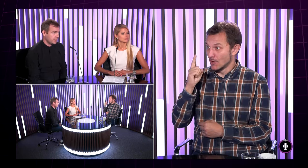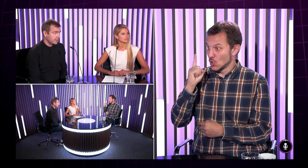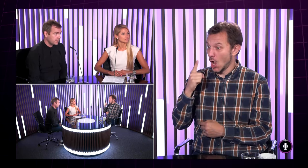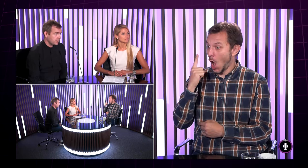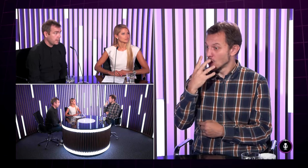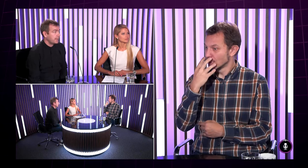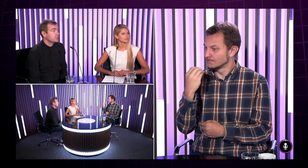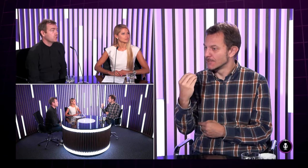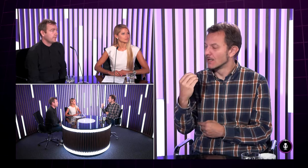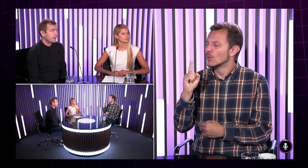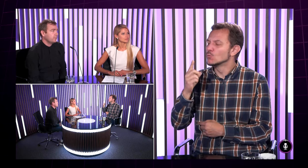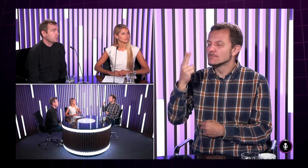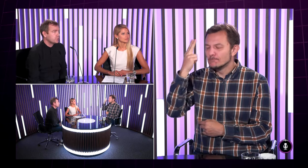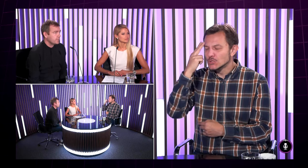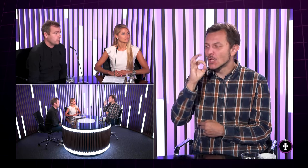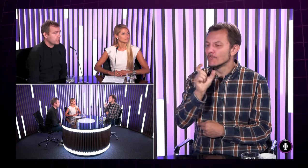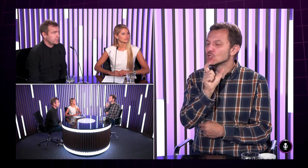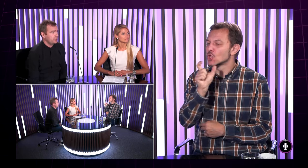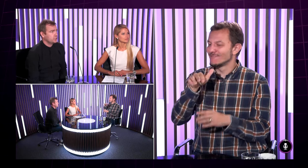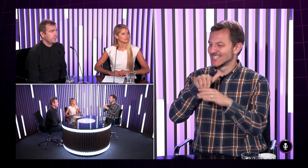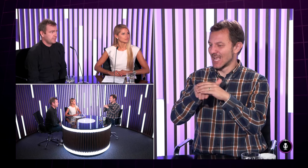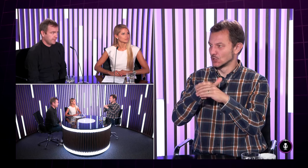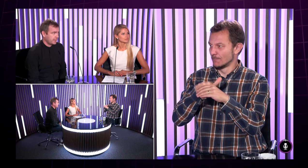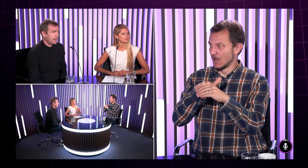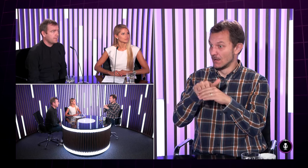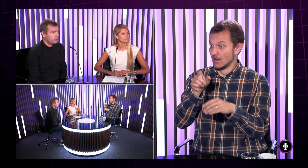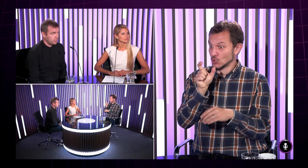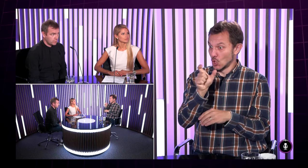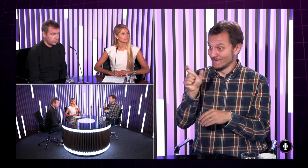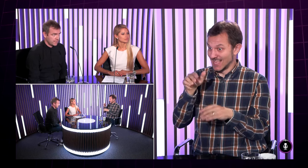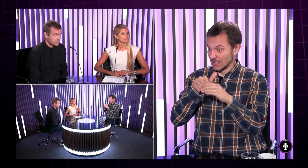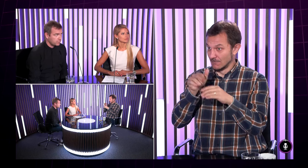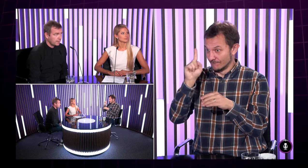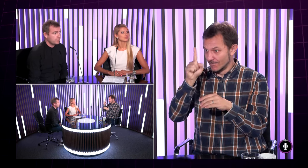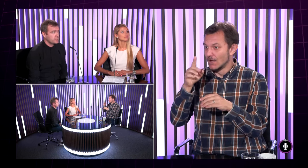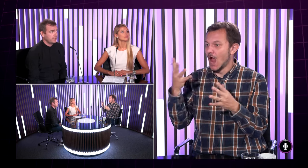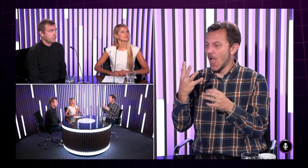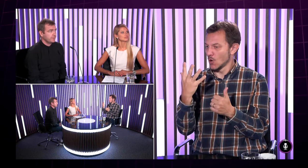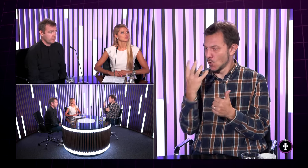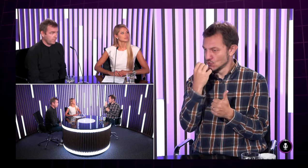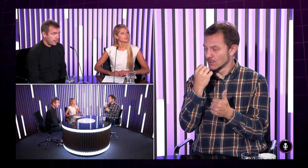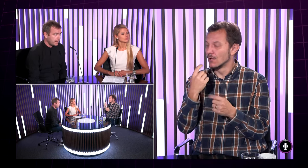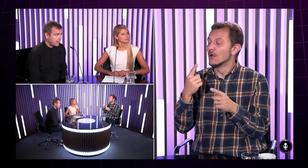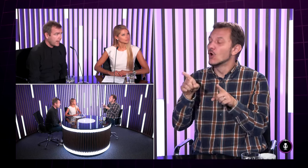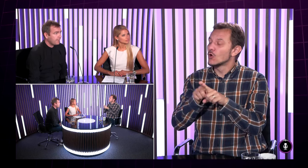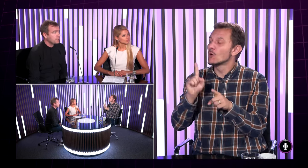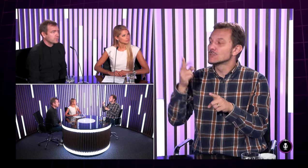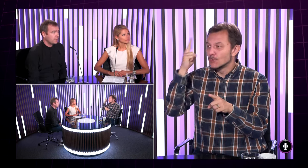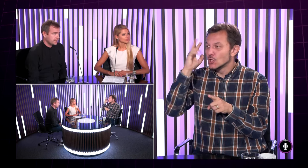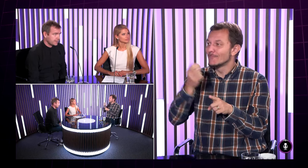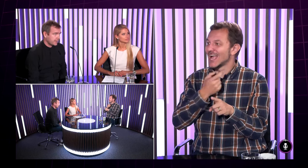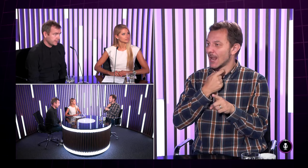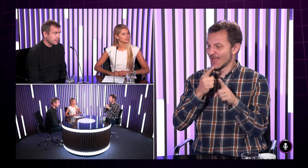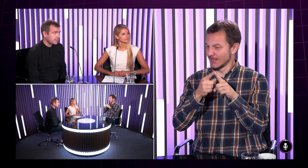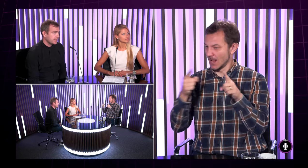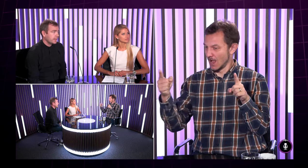dôležité, keď človek alebo ktorý človek dokáže odčítavať spier, aby mal dobrú slovnú zásobu, aby poznal jednotlivé slova a potom je